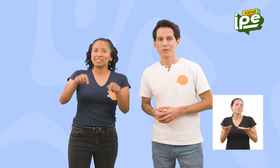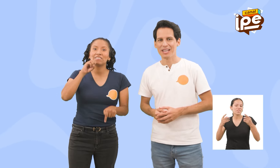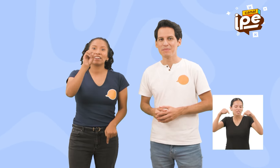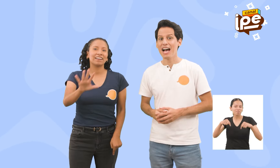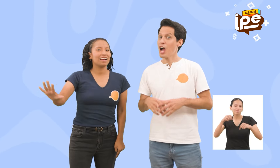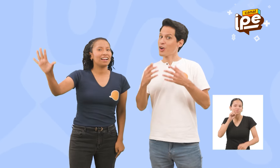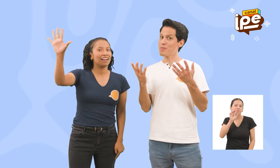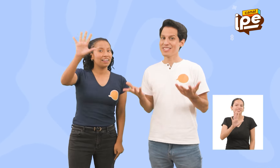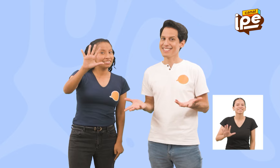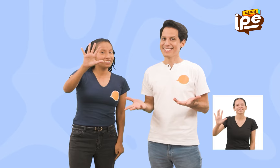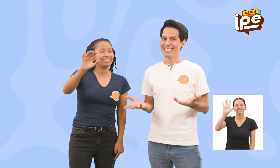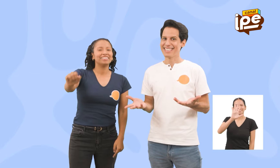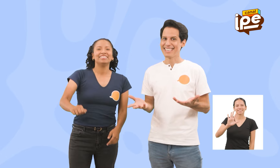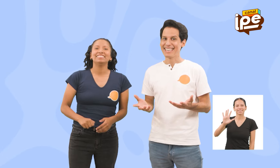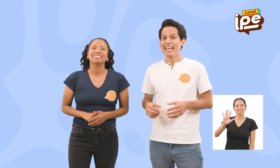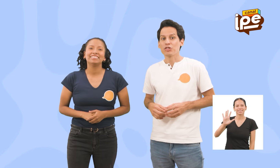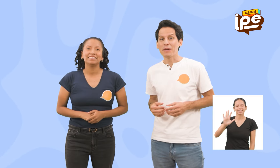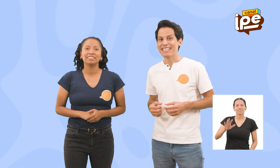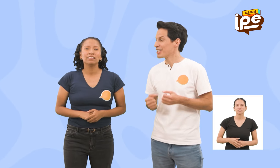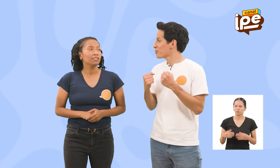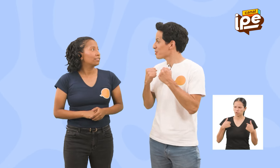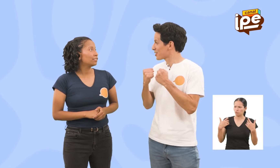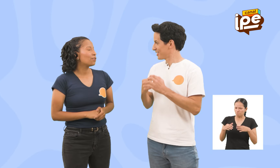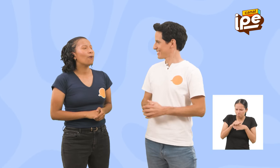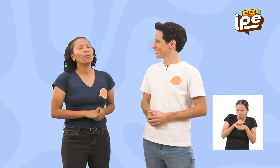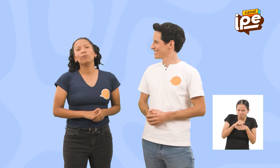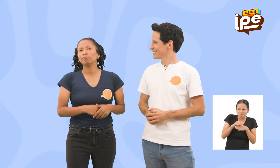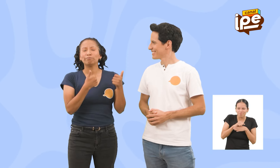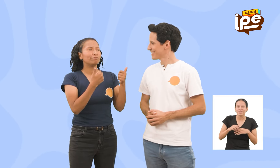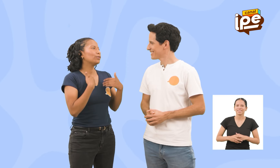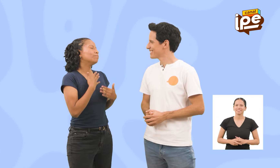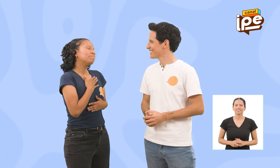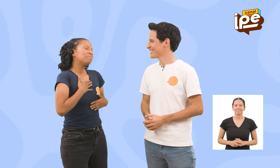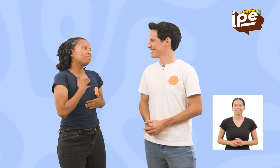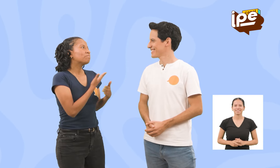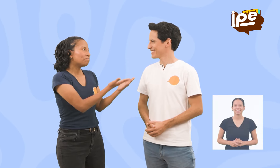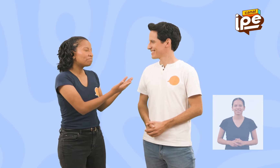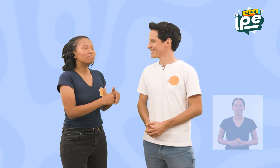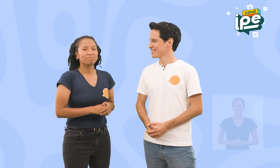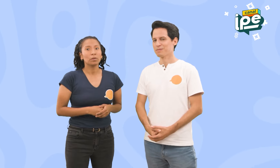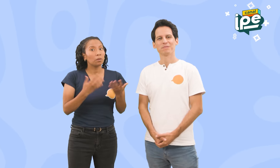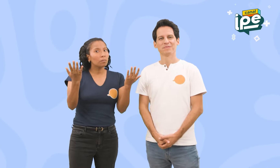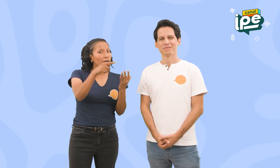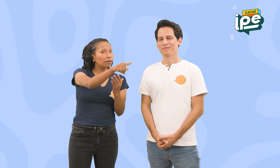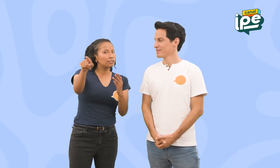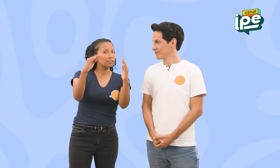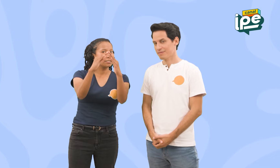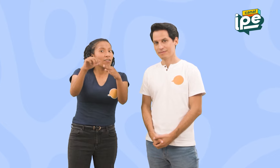programa! ¿Cómo se dice? Estoy practicando mucho. Me da mucho gusto. Espero que todos